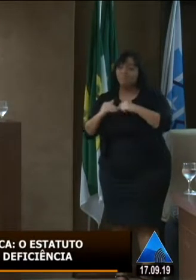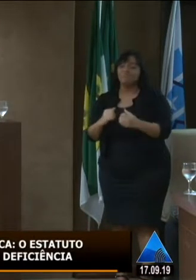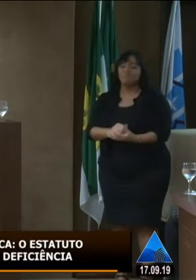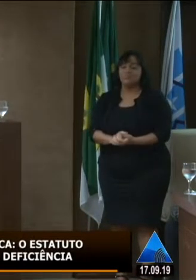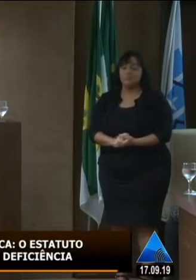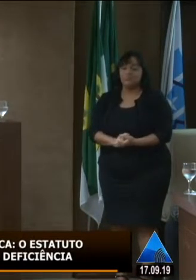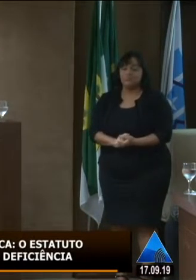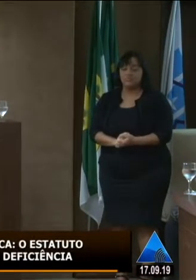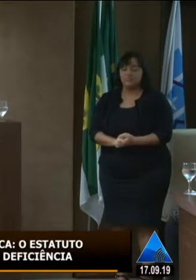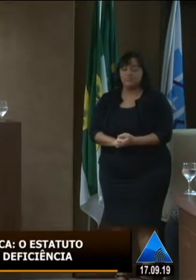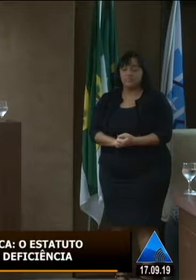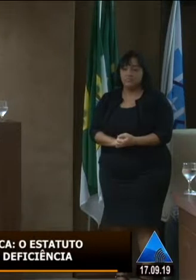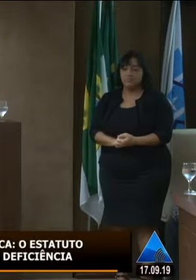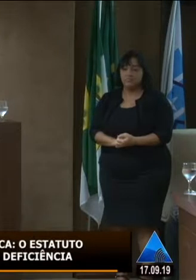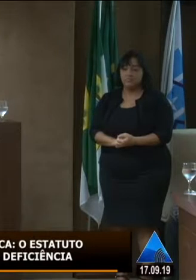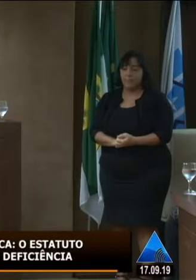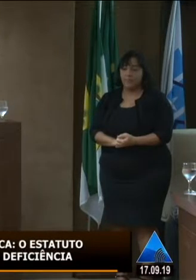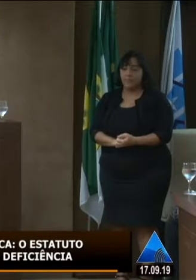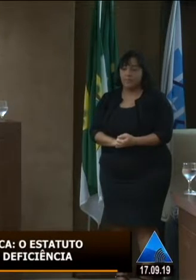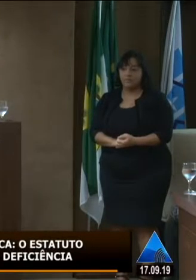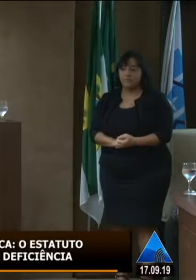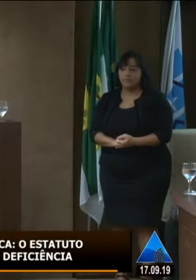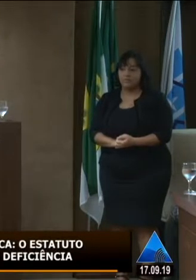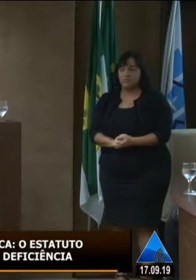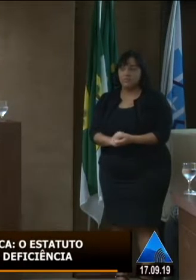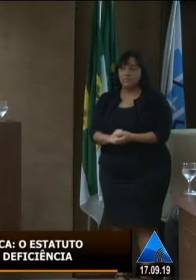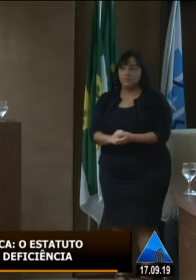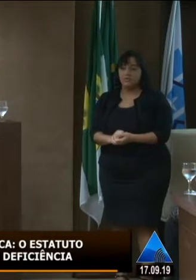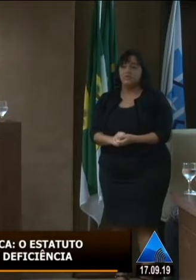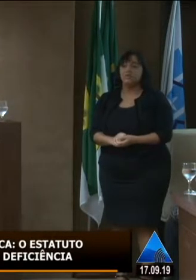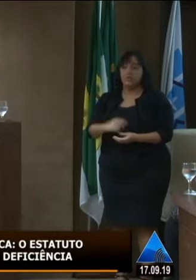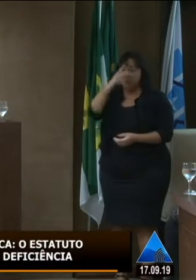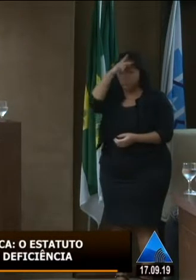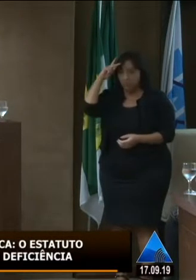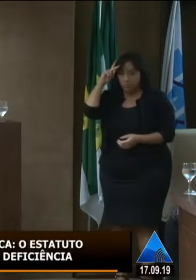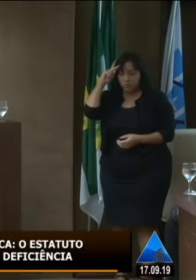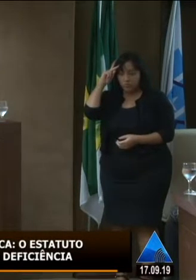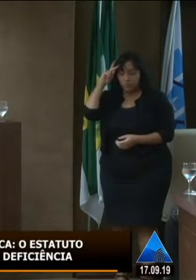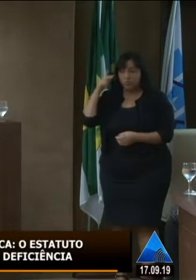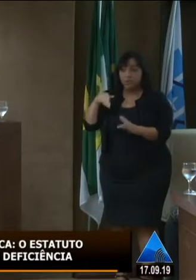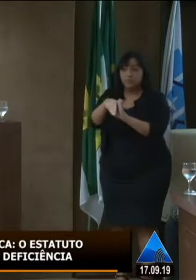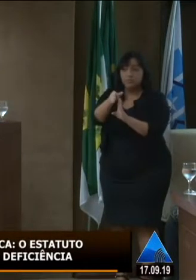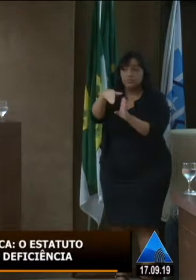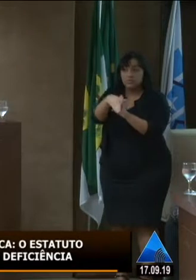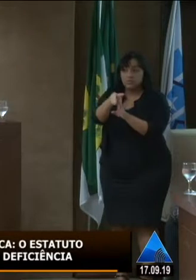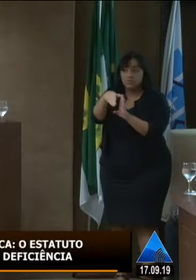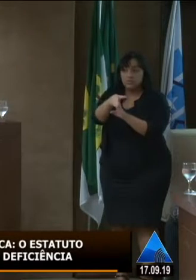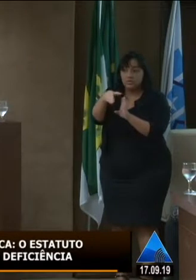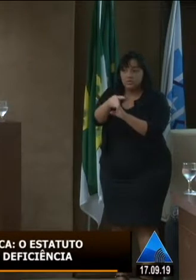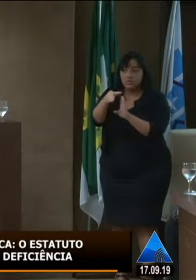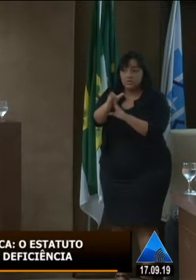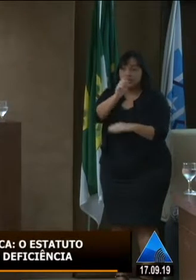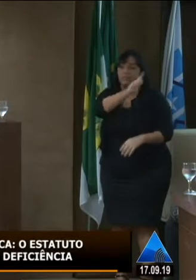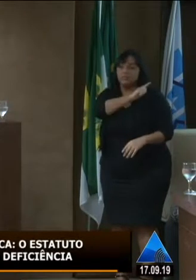disposição de quem mais importante tem é diálogo, porque a orientação do governo é